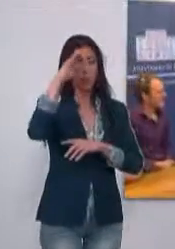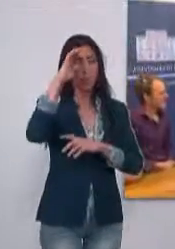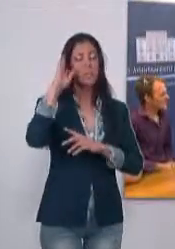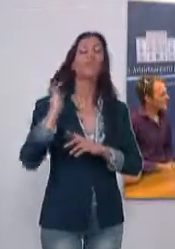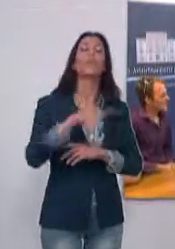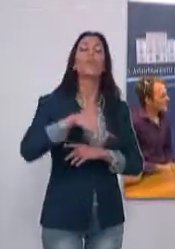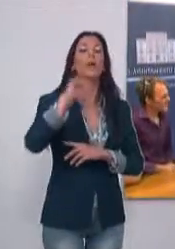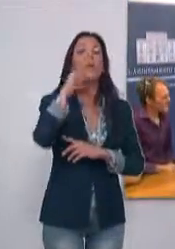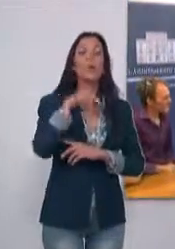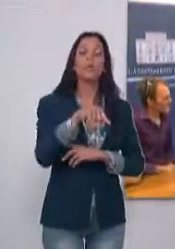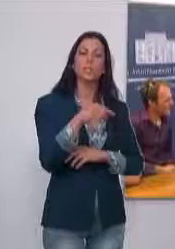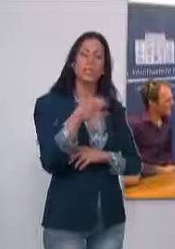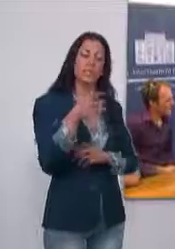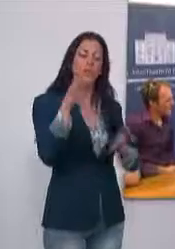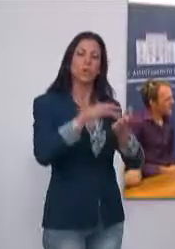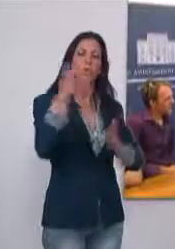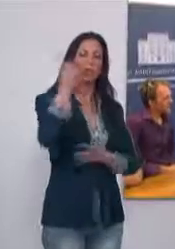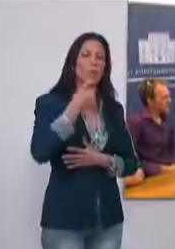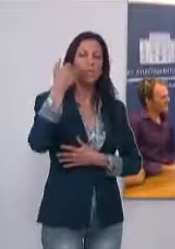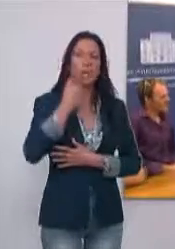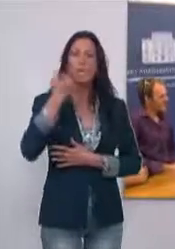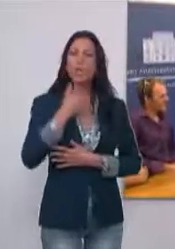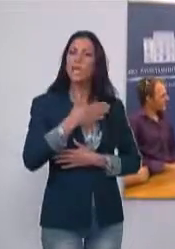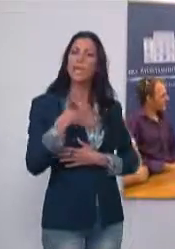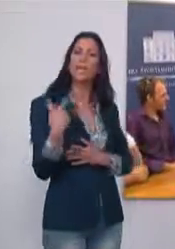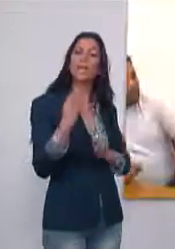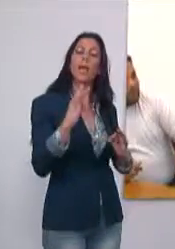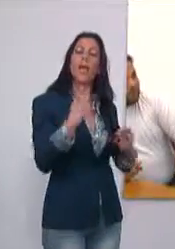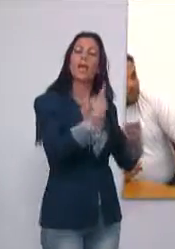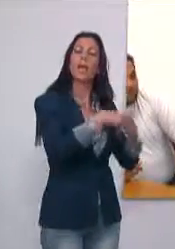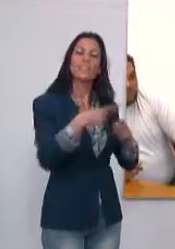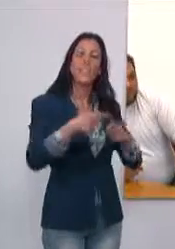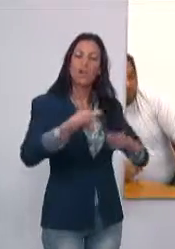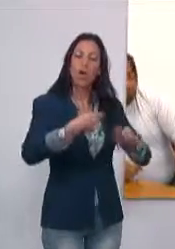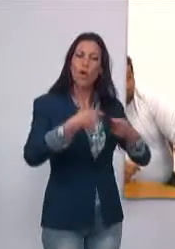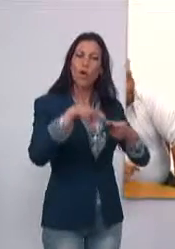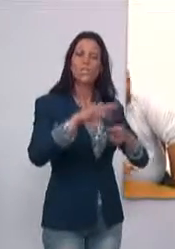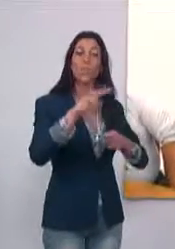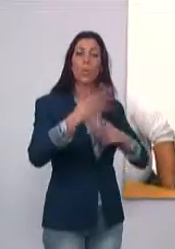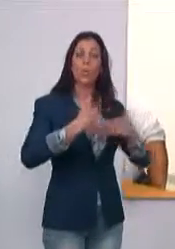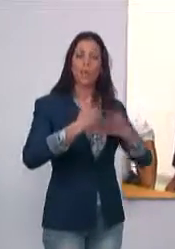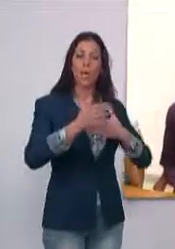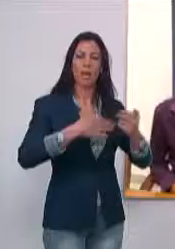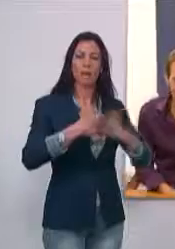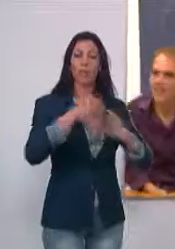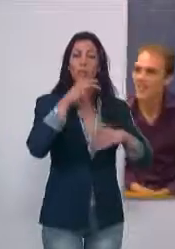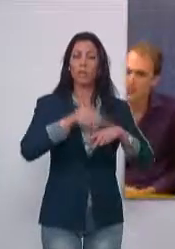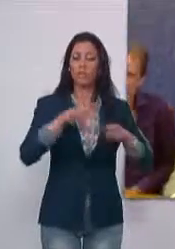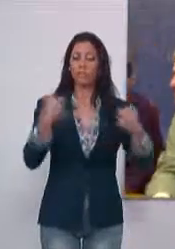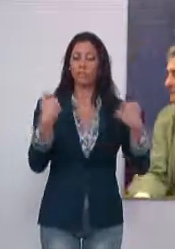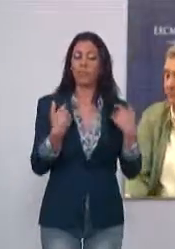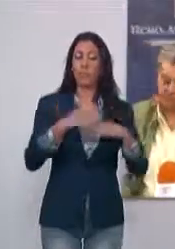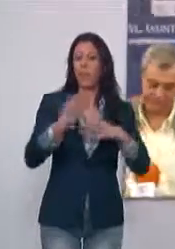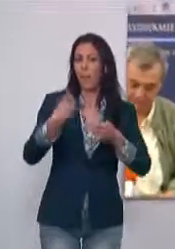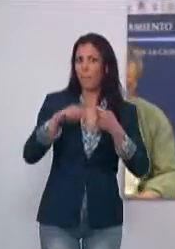La Plaza de Toros ante la localidad de Motril acogerá todos los sábados un rastrillo de arretículos de segunda mano.